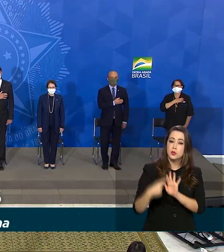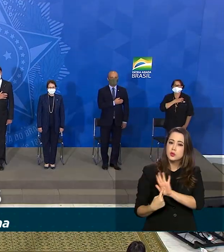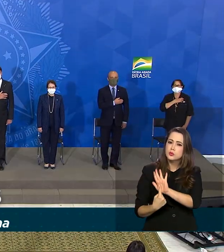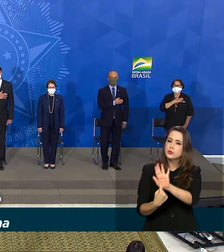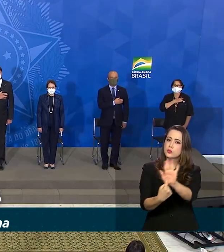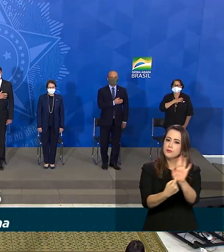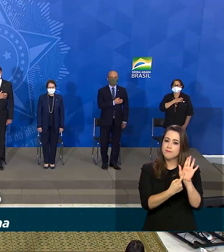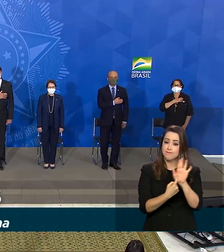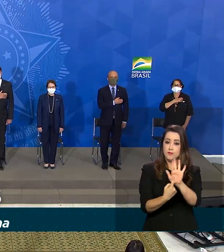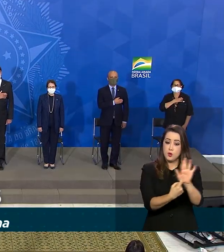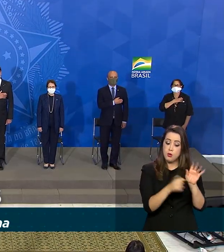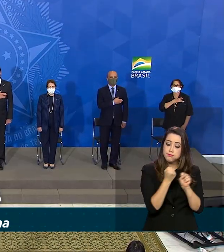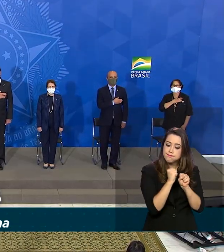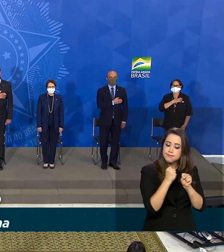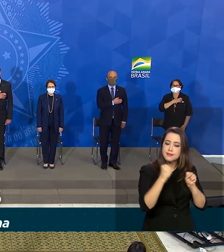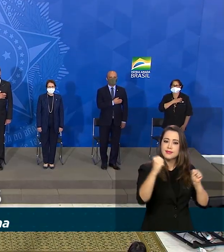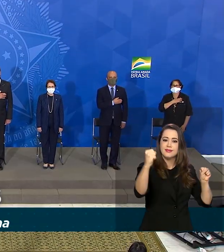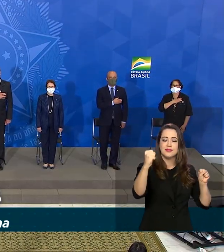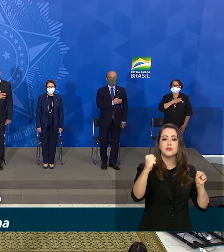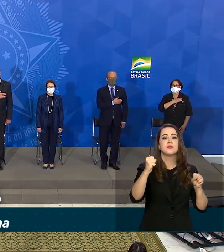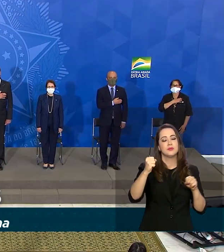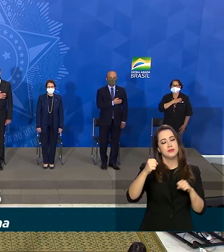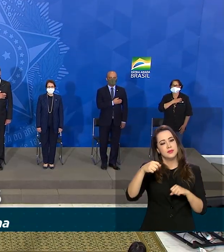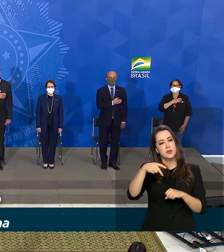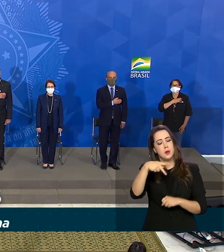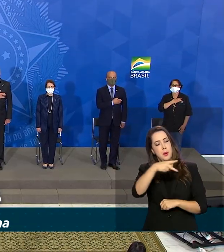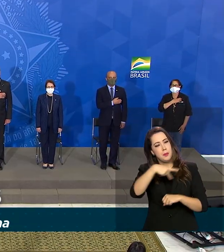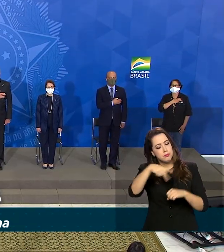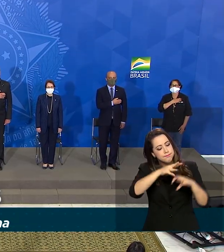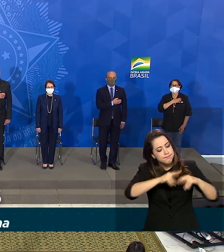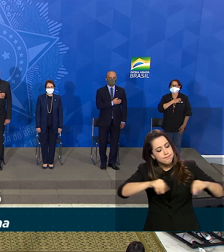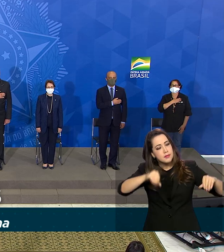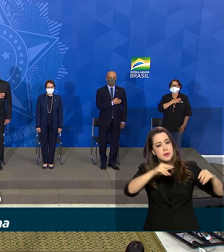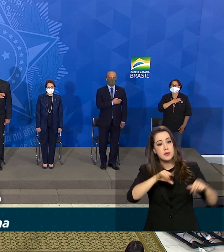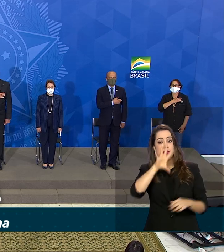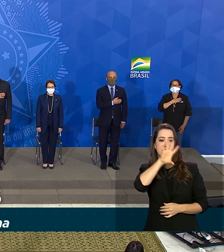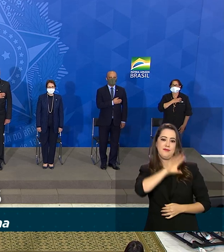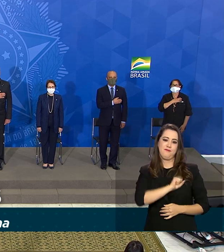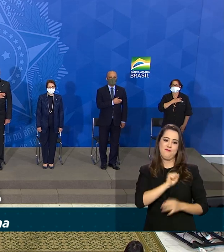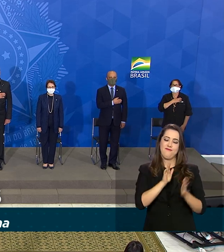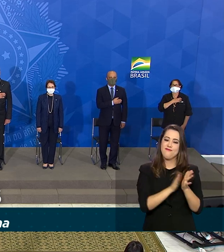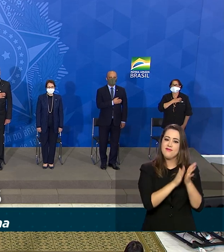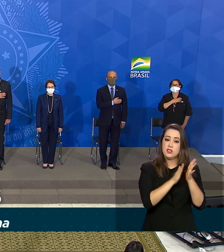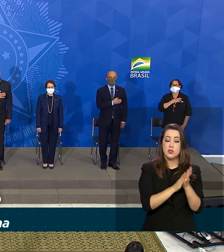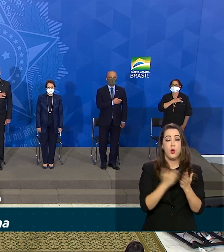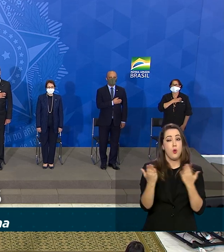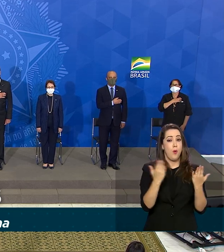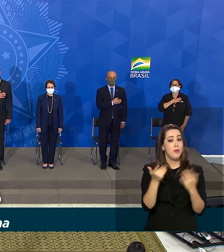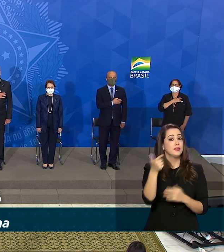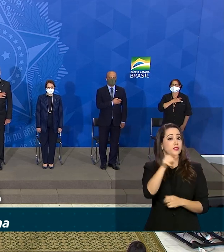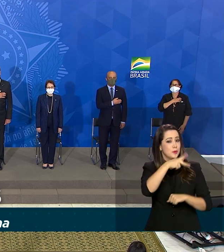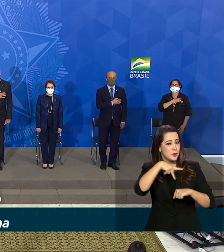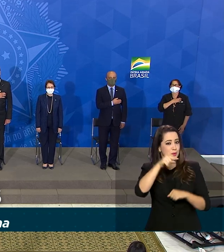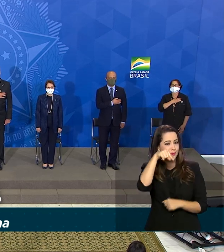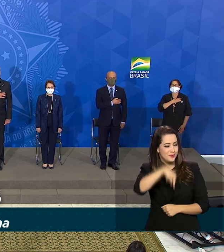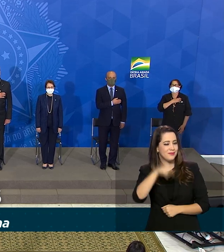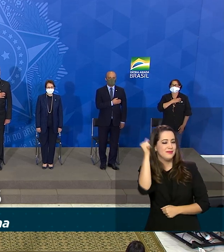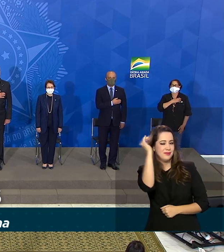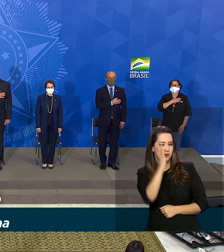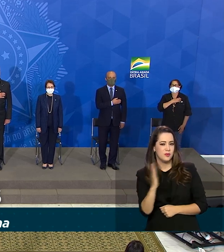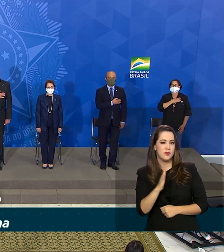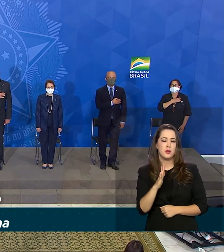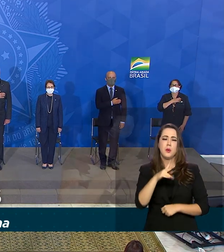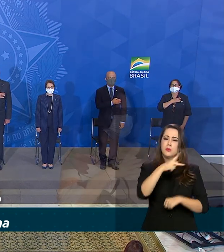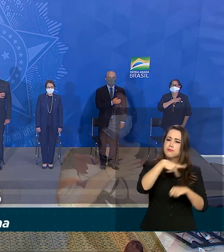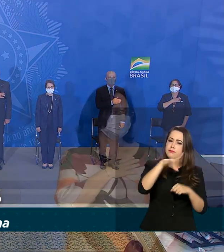futuro esvelheça, grandeza, verdadeira, verdadeira. Entre outras vidas, o Brasil, a pátria